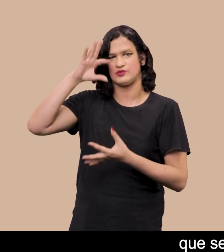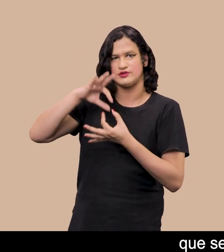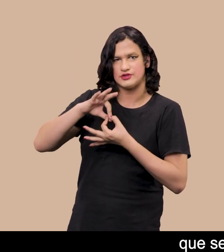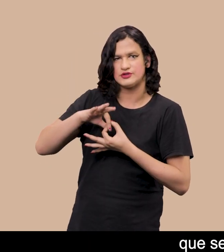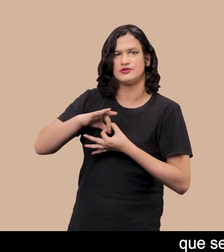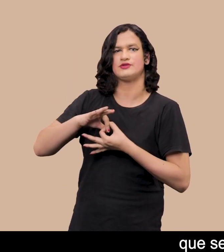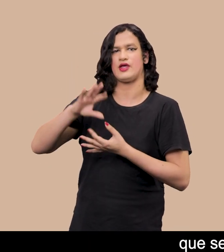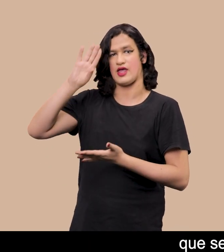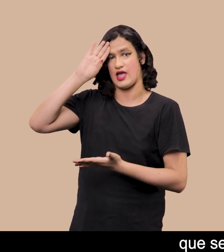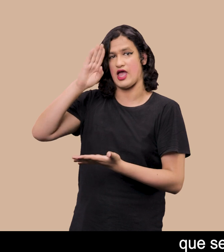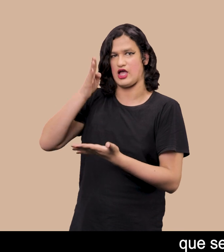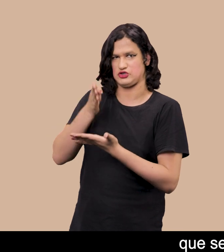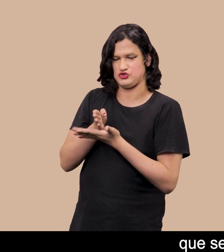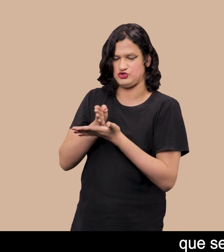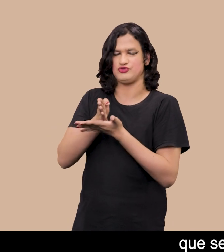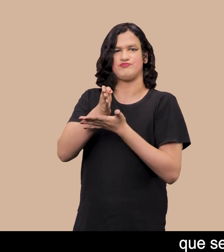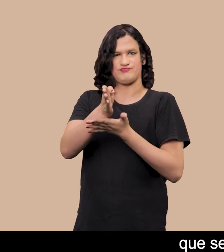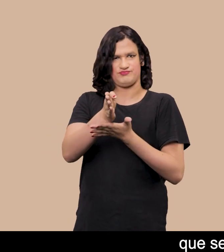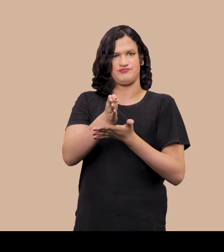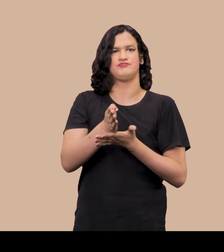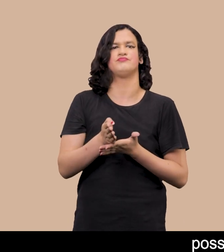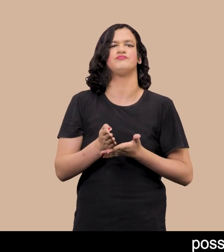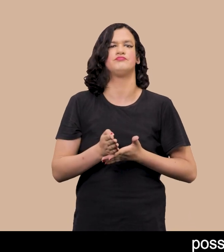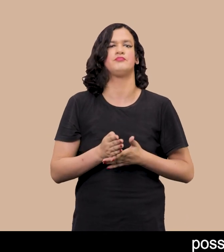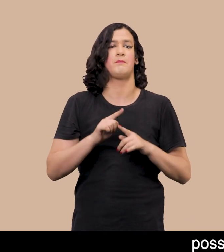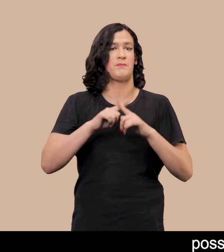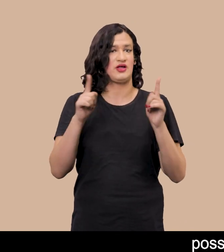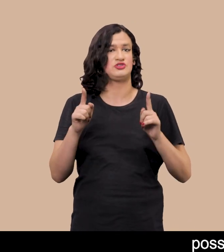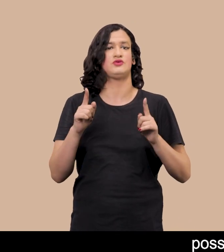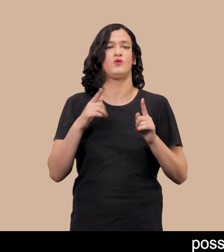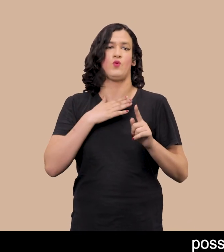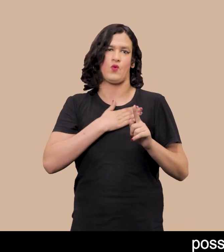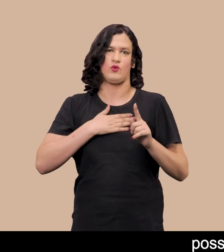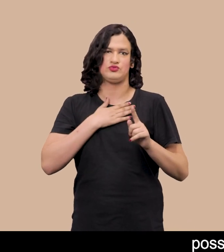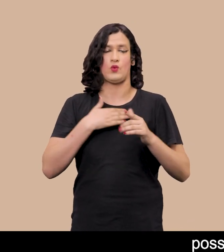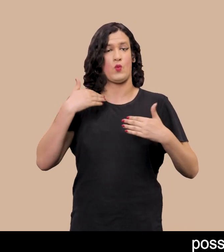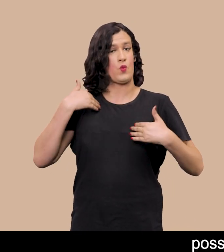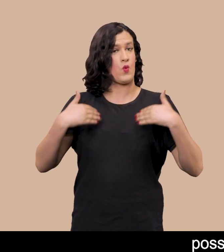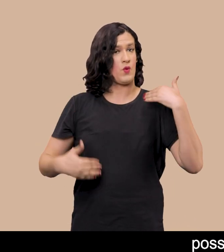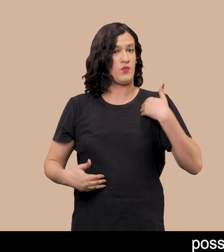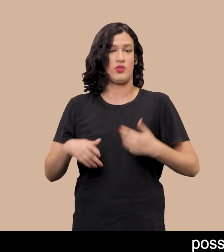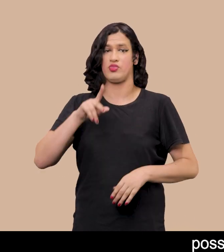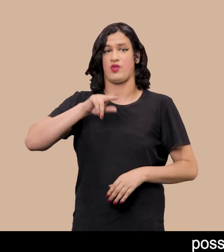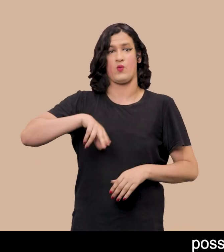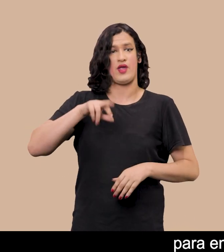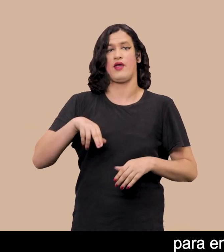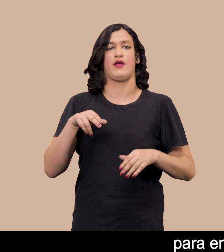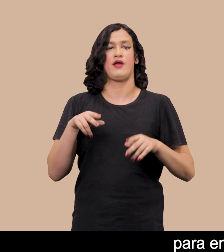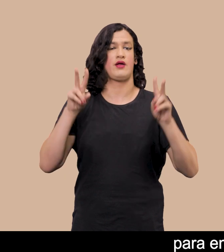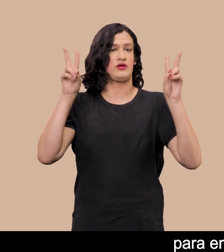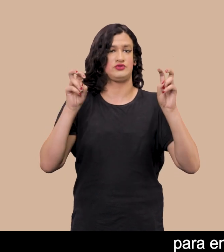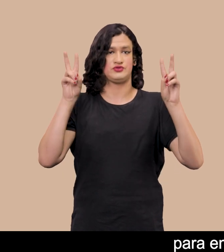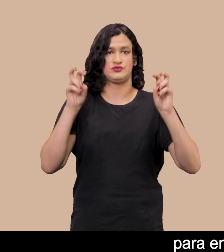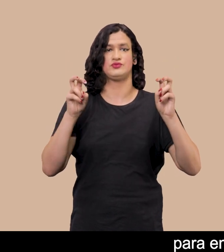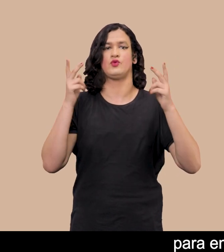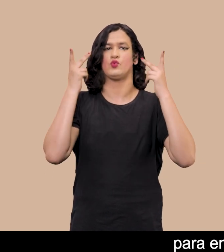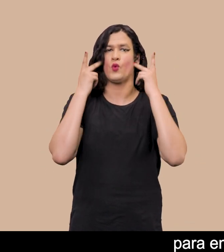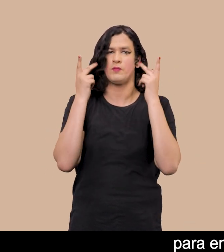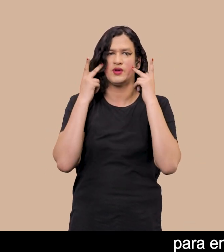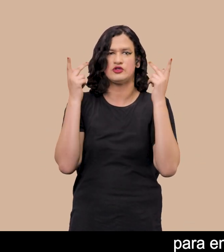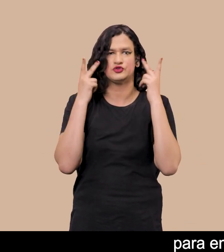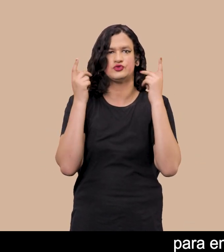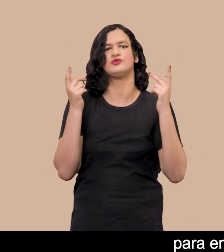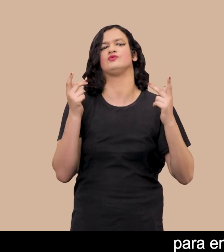heterossexual por um corpo não normativo Possibilitando com que Lia se utilize dessa troca Para entender como se